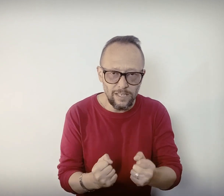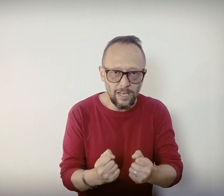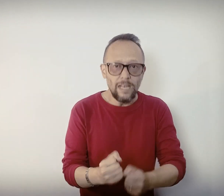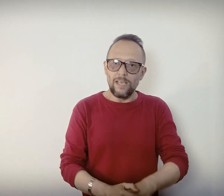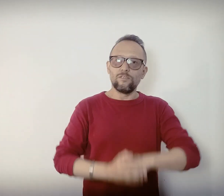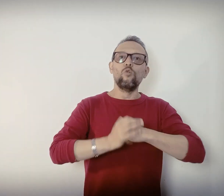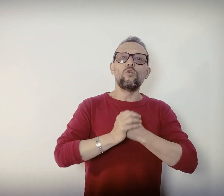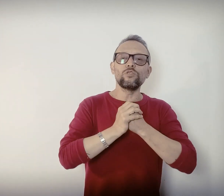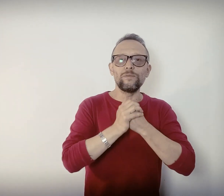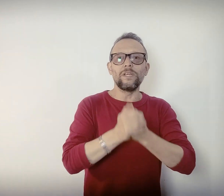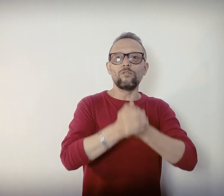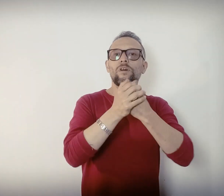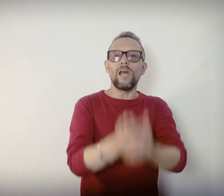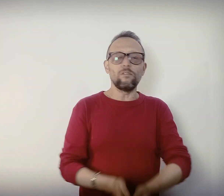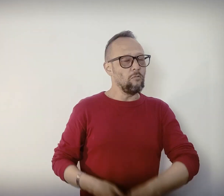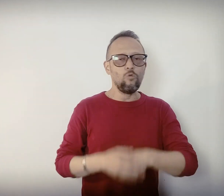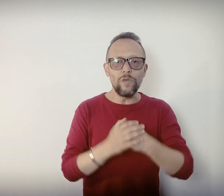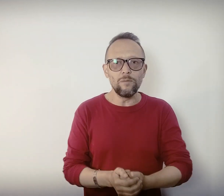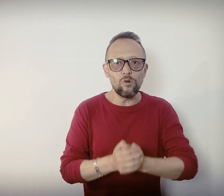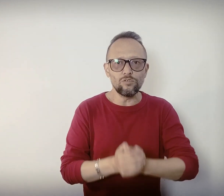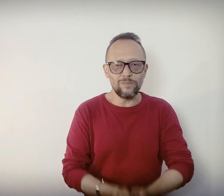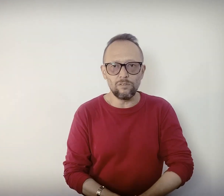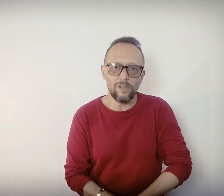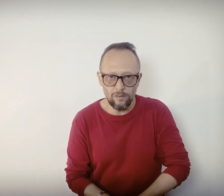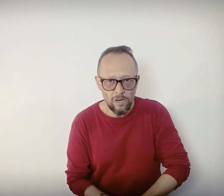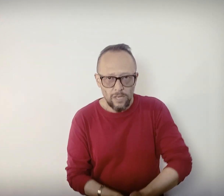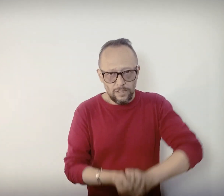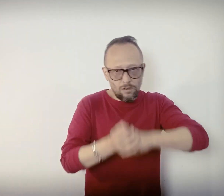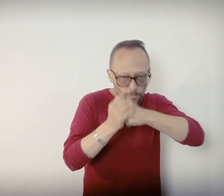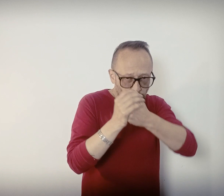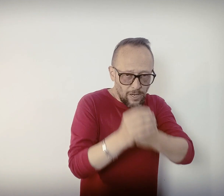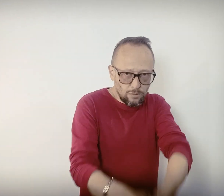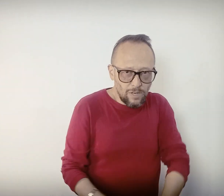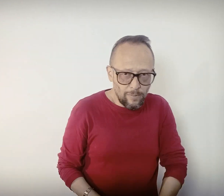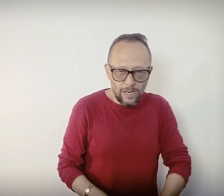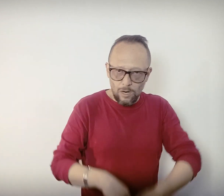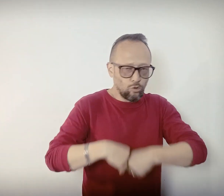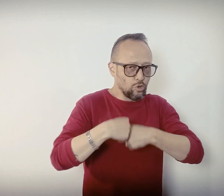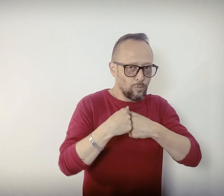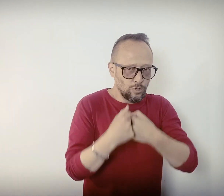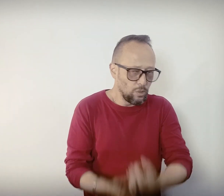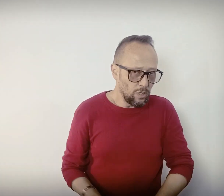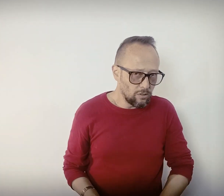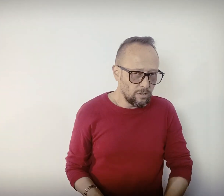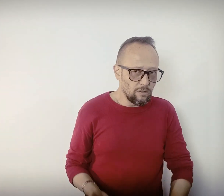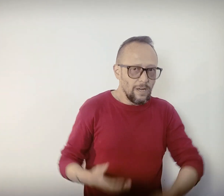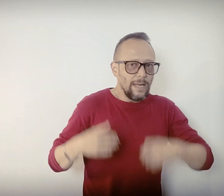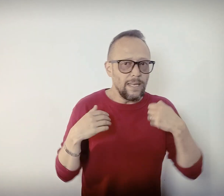es un conocimiento claro un mínimo conocimiento claro de cómo manejar tu cámara o tu dispositivo electrónico y